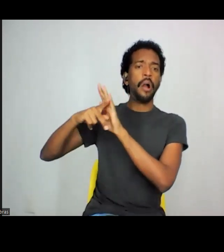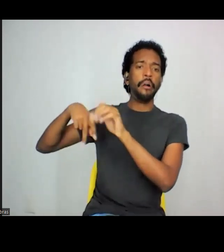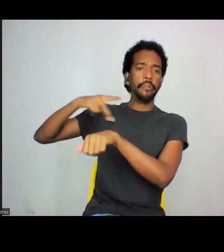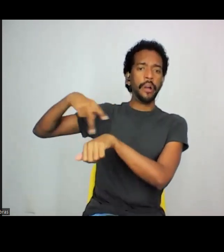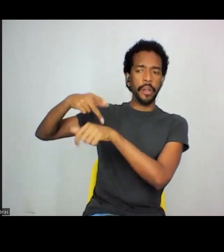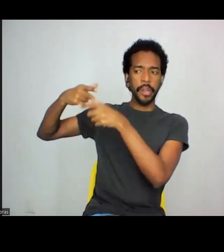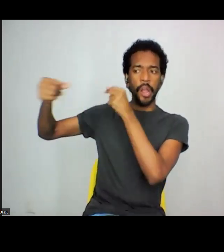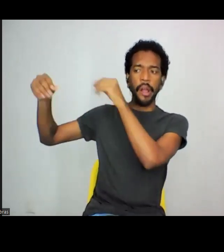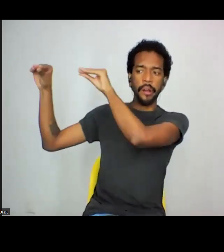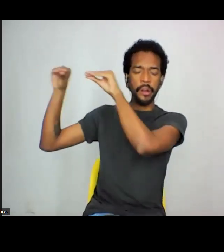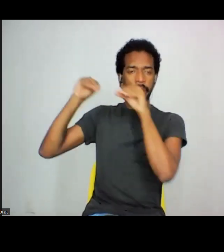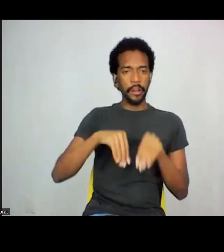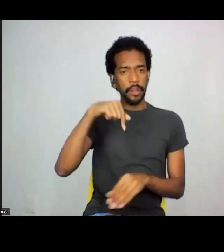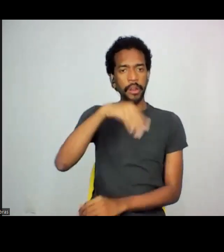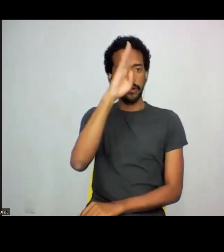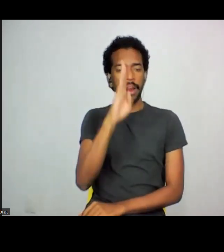elementos, assim,